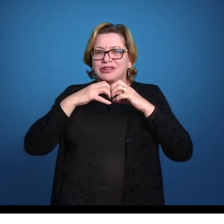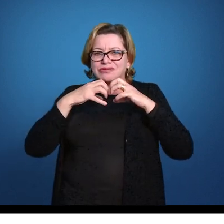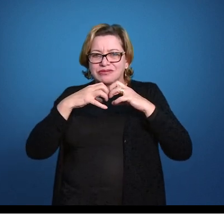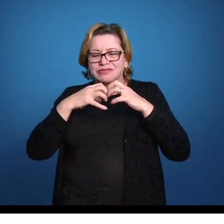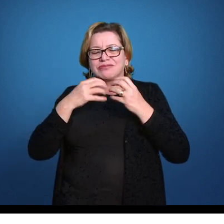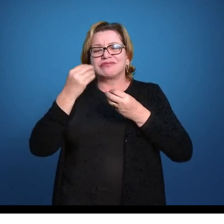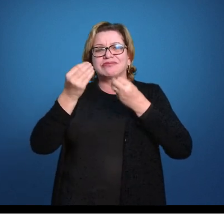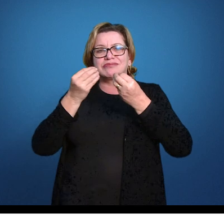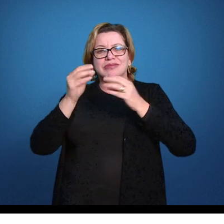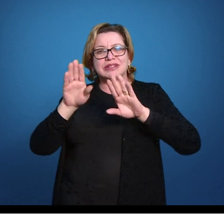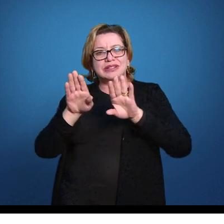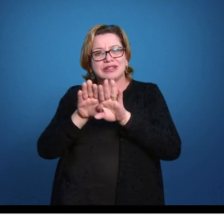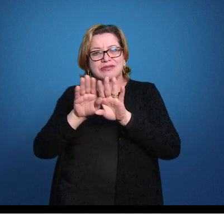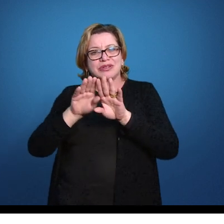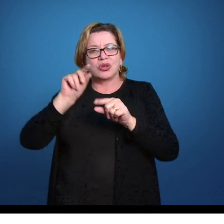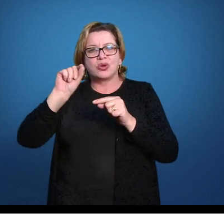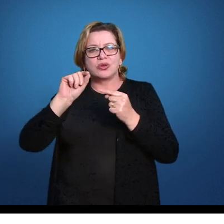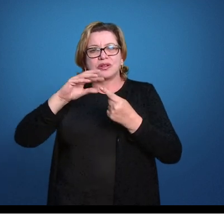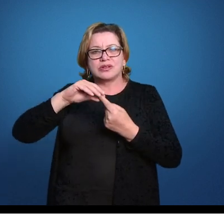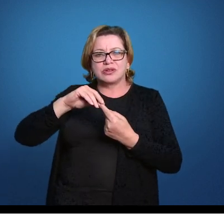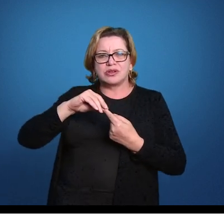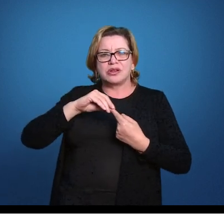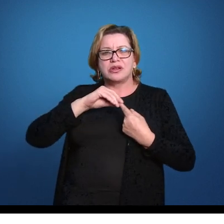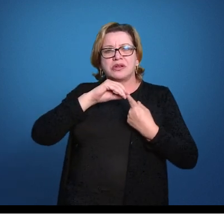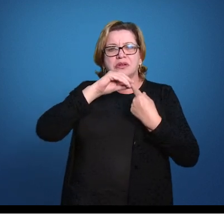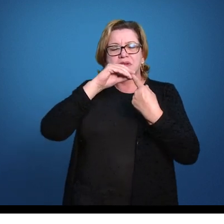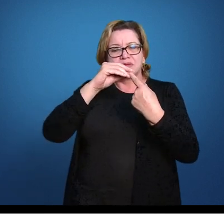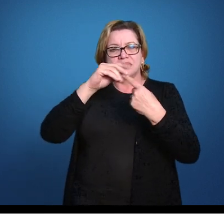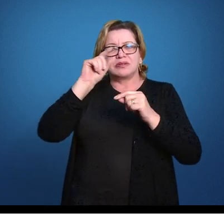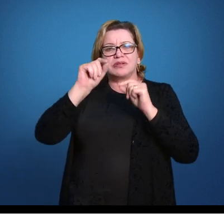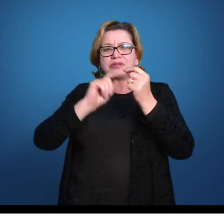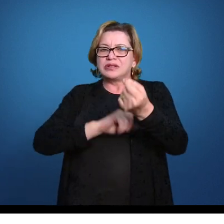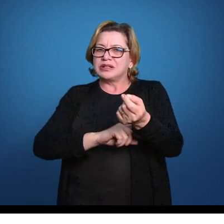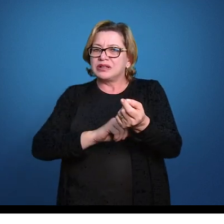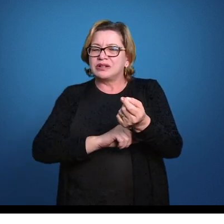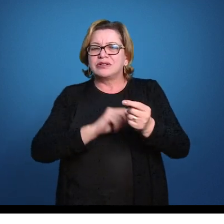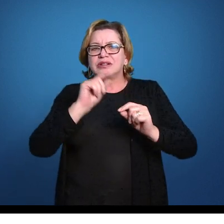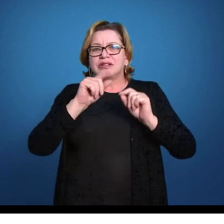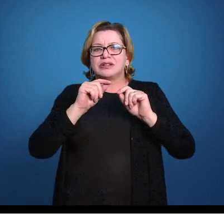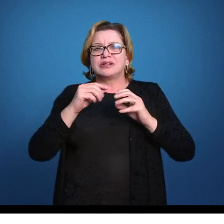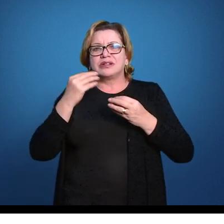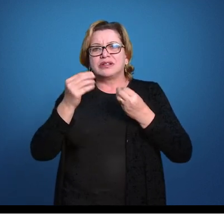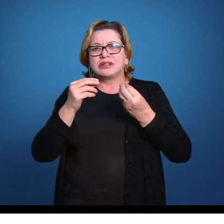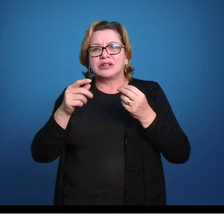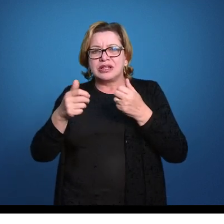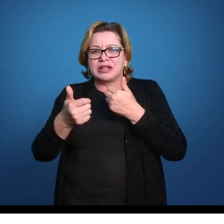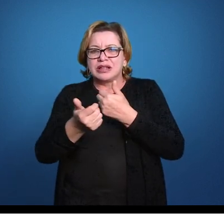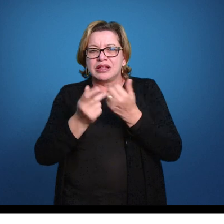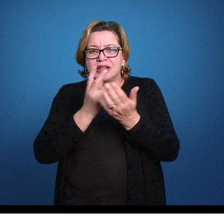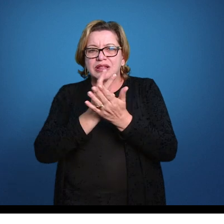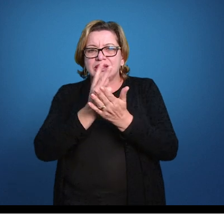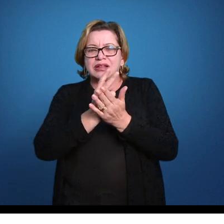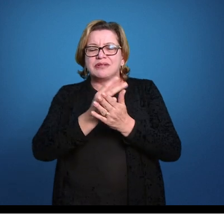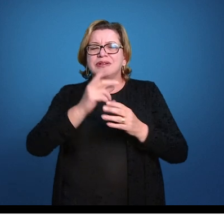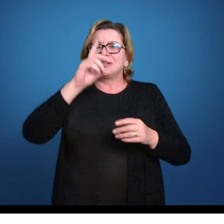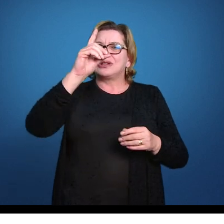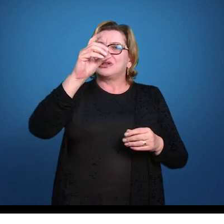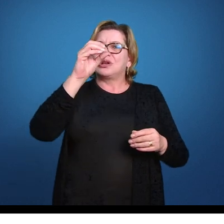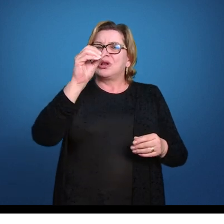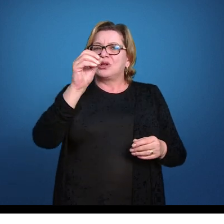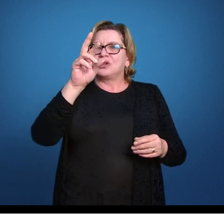anterior e o principal nervo, o condutor nervoso fica na posição dorsal